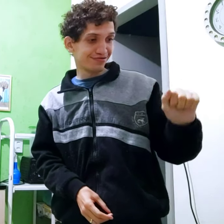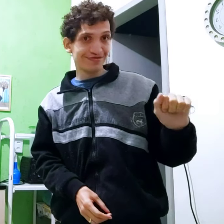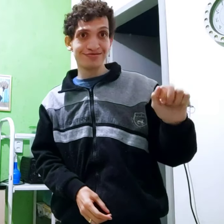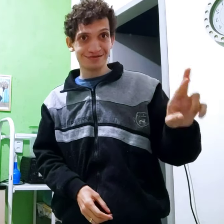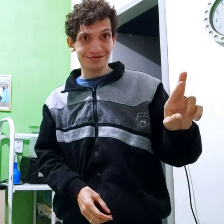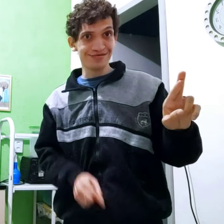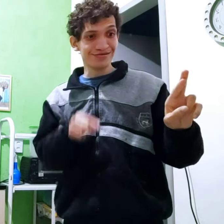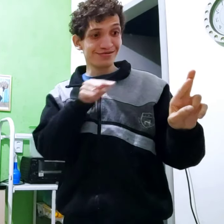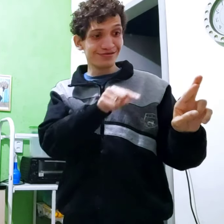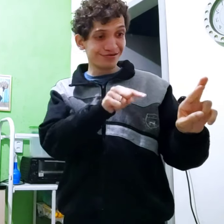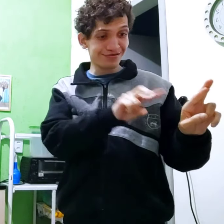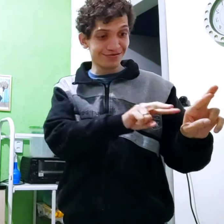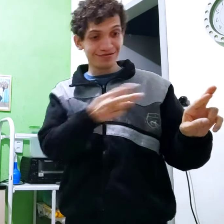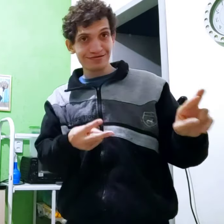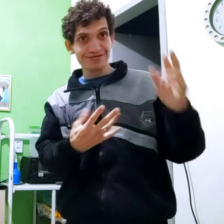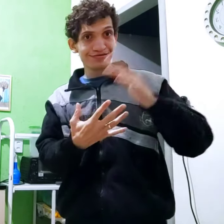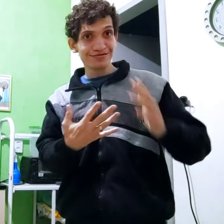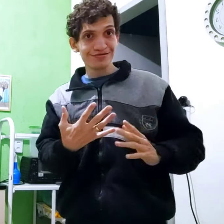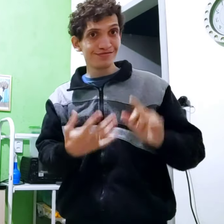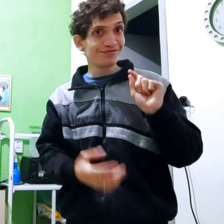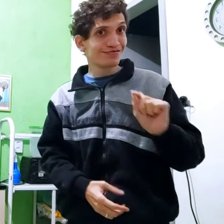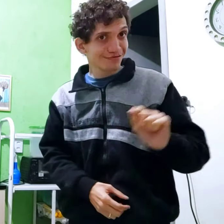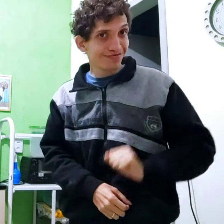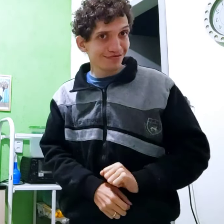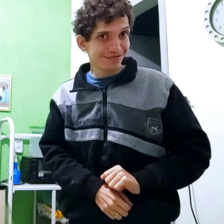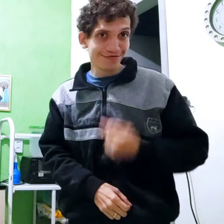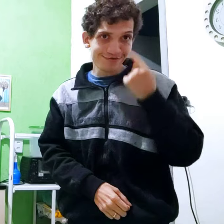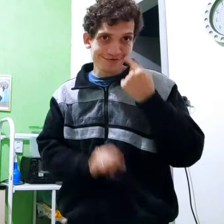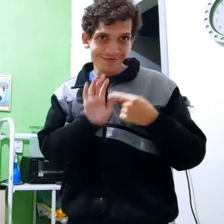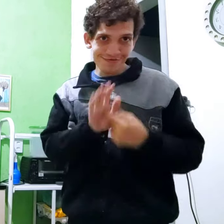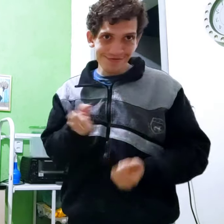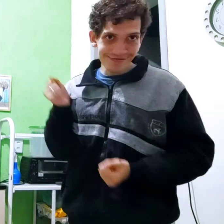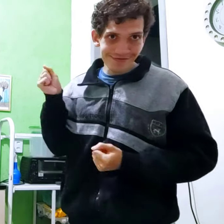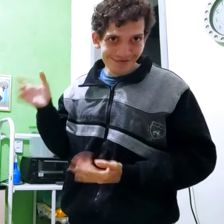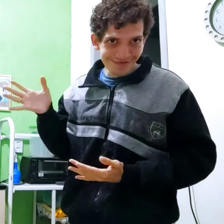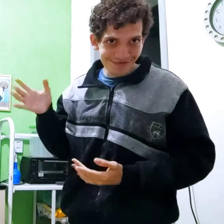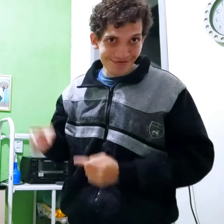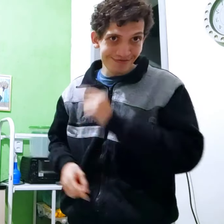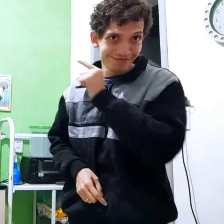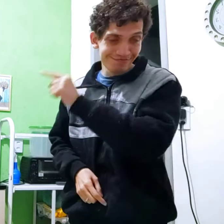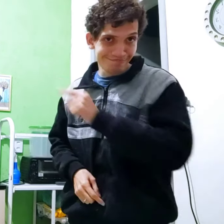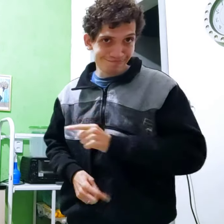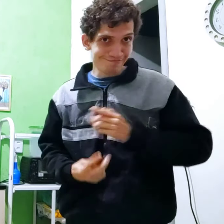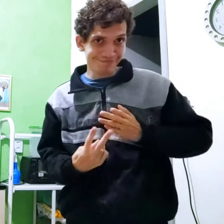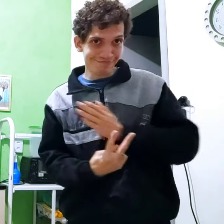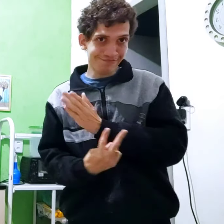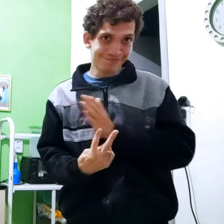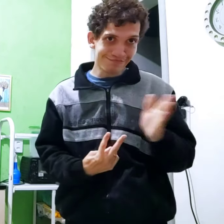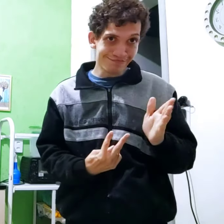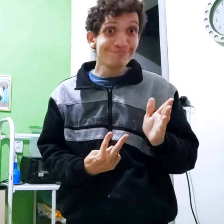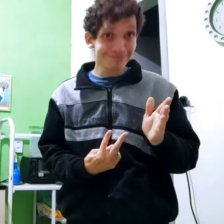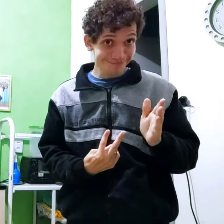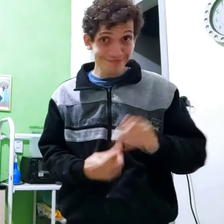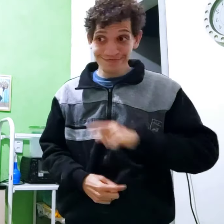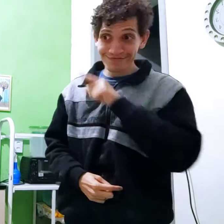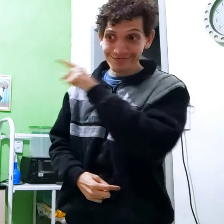EXAMINAR Isso daqui, tradução língua, o I Tem A, pode até o lado E são duas